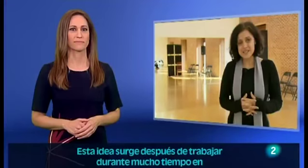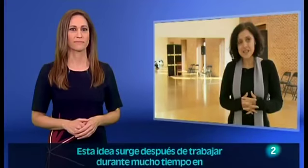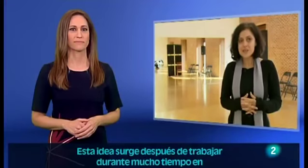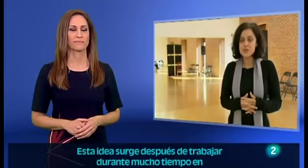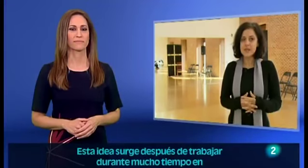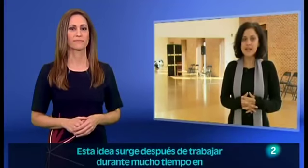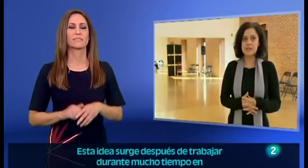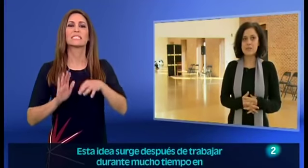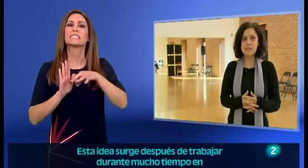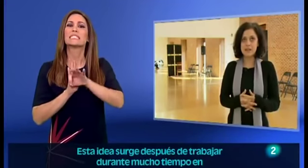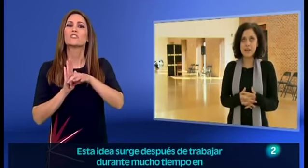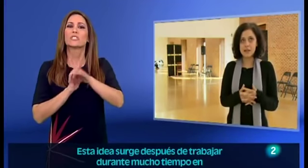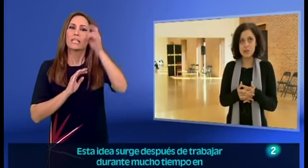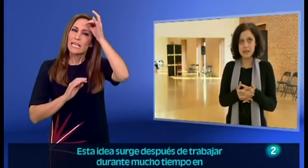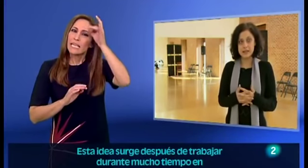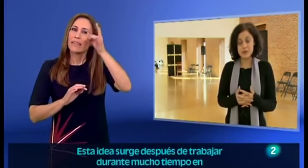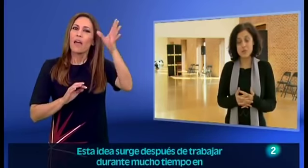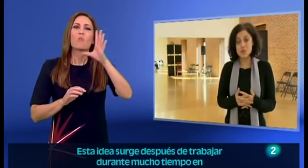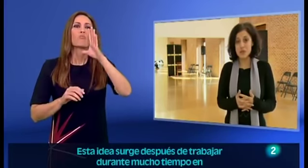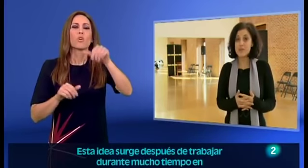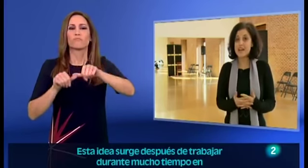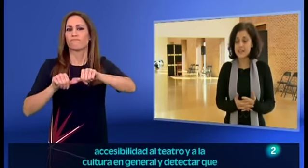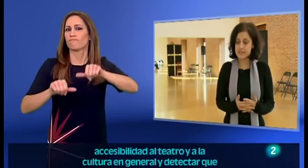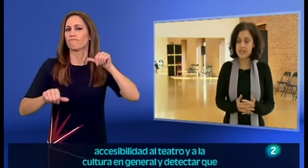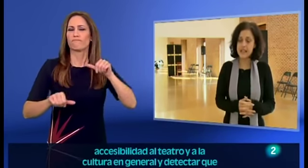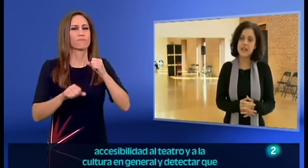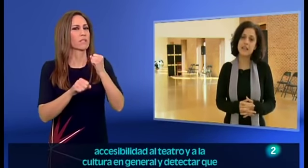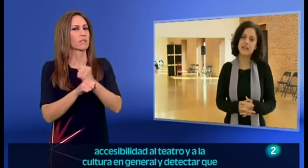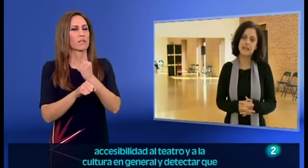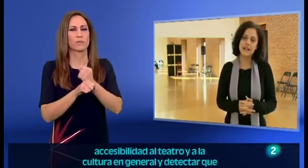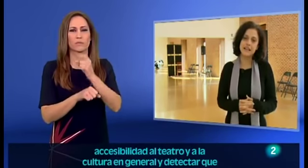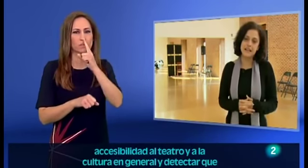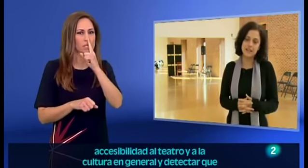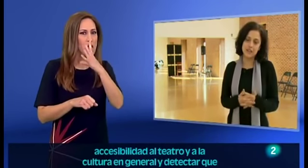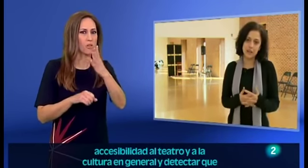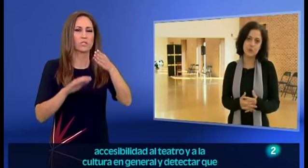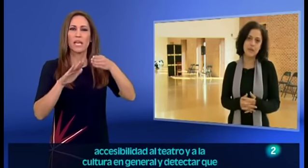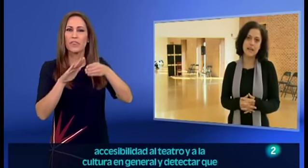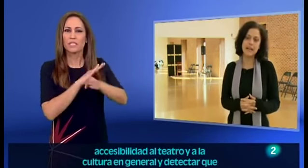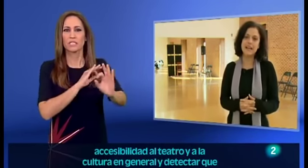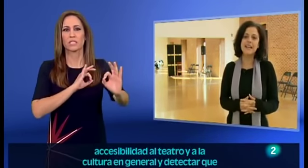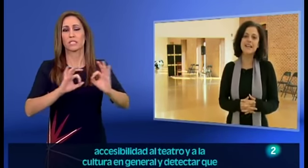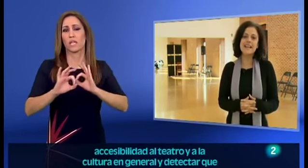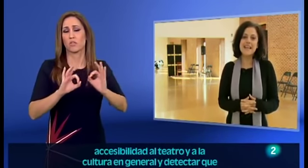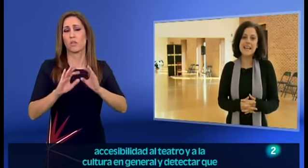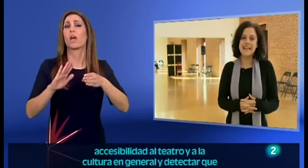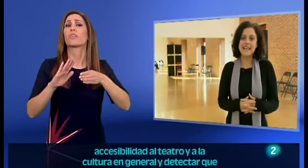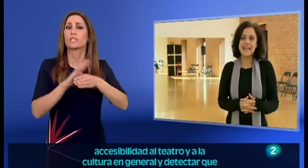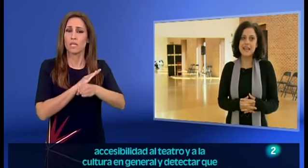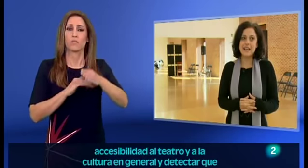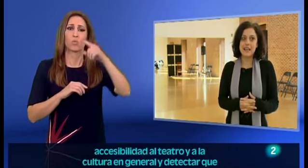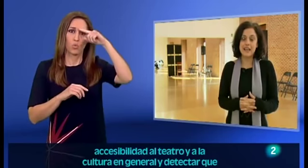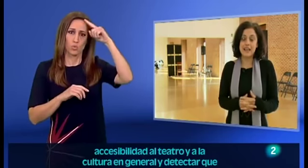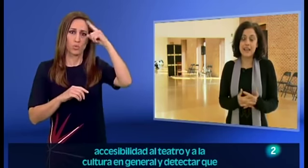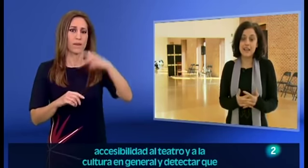Esta idea surge después de trabajar durante mucho tiempo en accesibilidad al teatro y a la cultura en general y